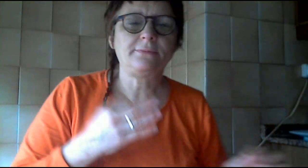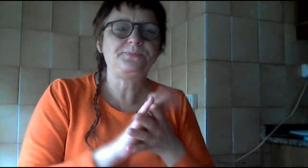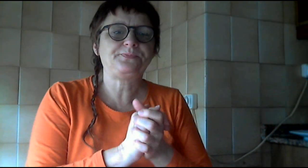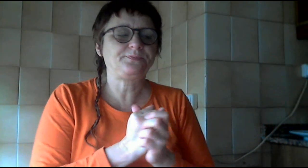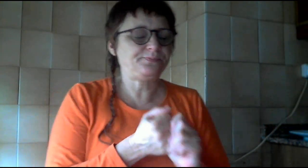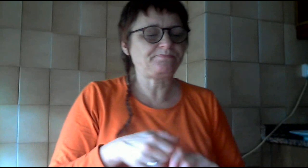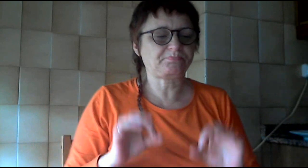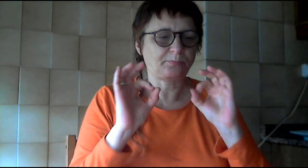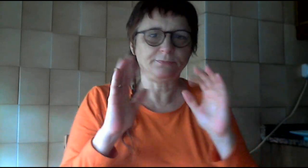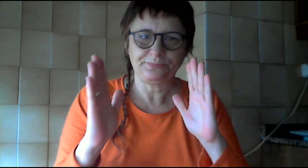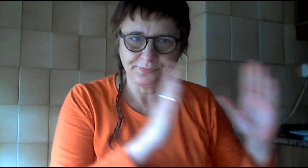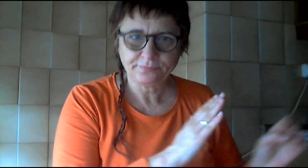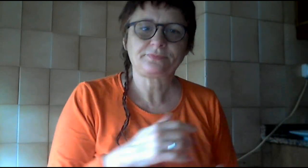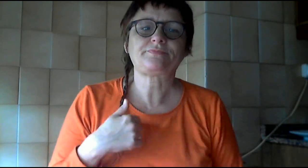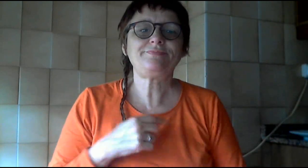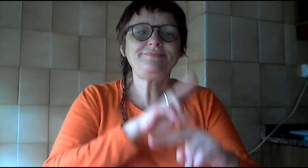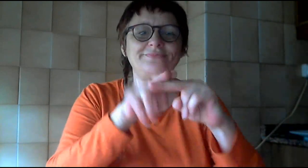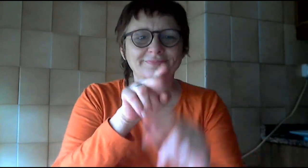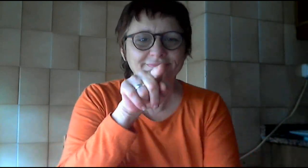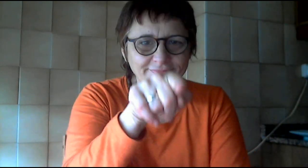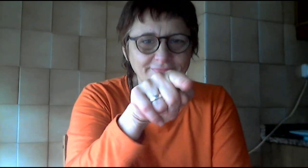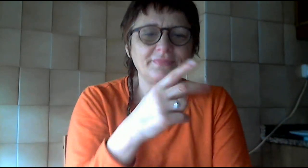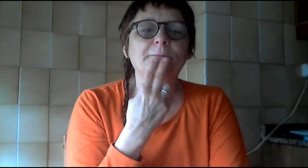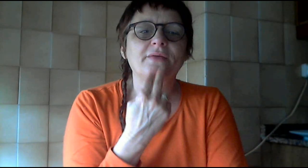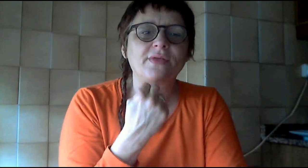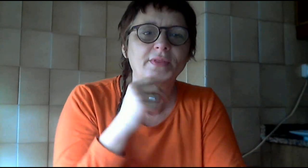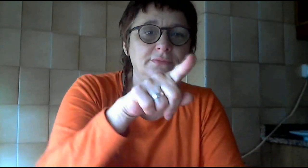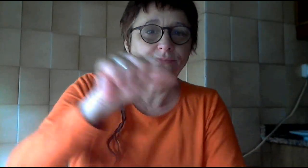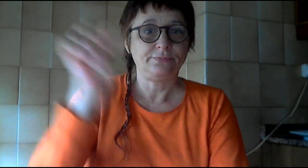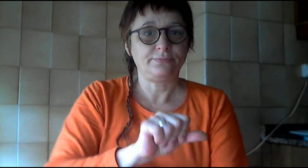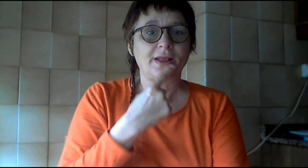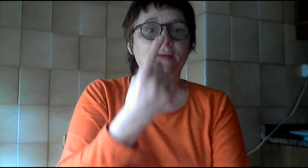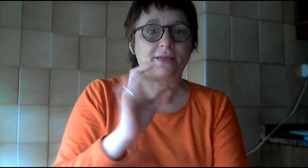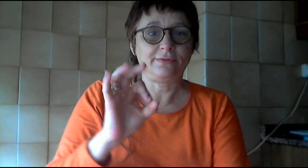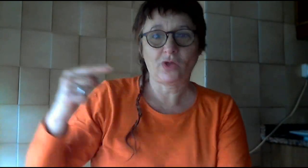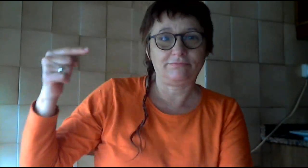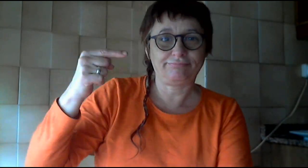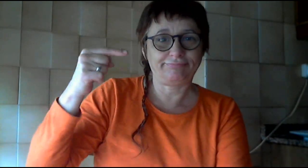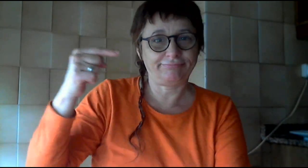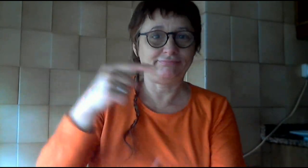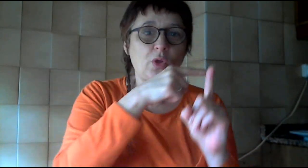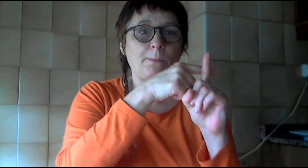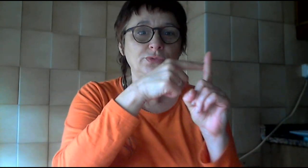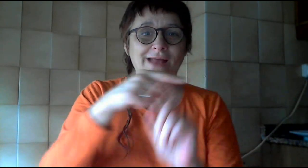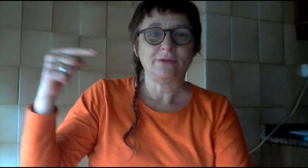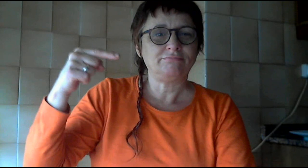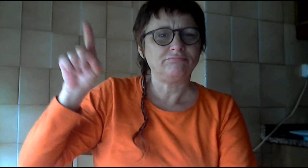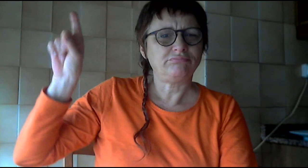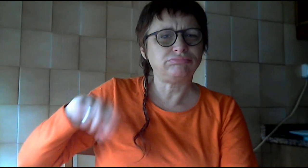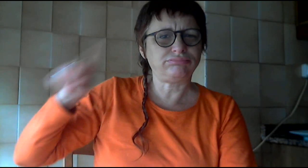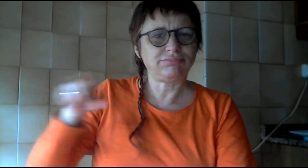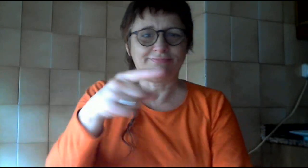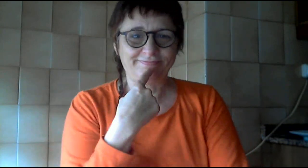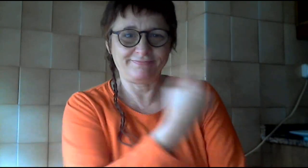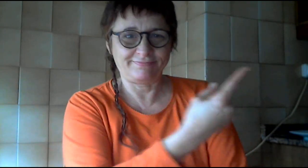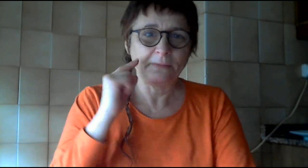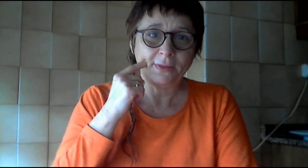que... Bueno, a muchacho le gustaba a Aymar. Vale, pues le da la situación cuando se le puede dar, pero es igual. Claro que se lo de cuando se ha quitado la cámara.